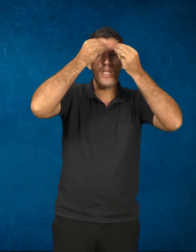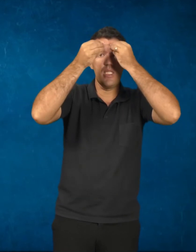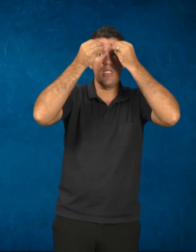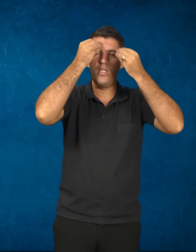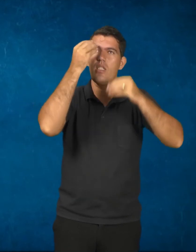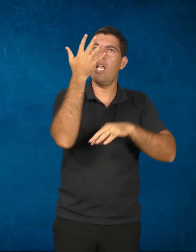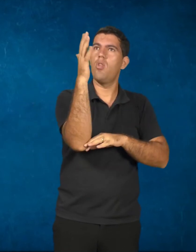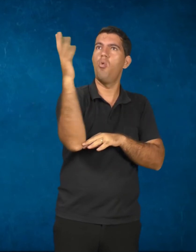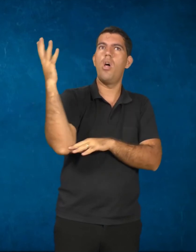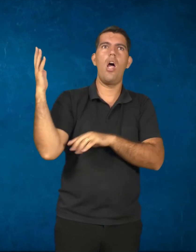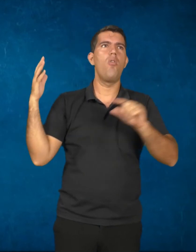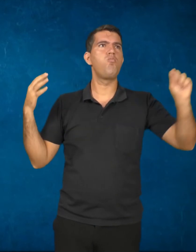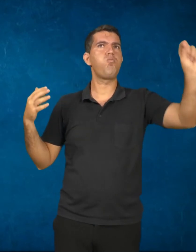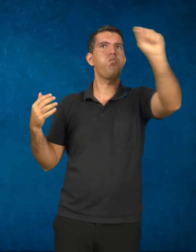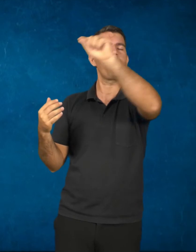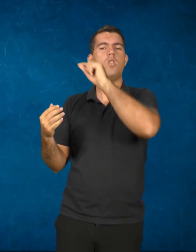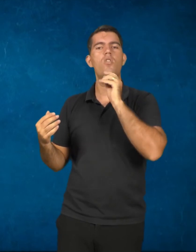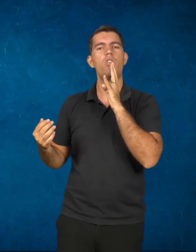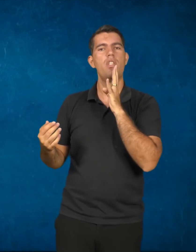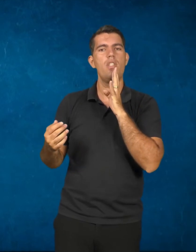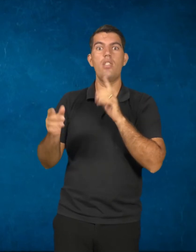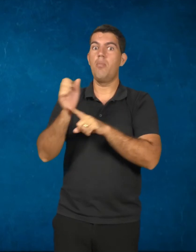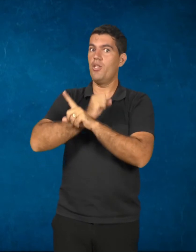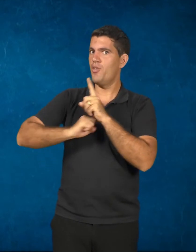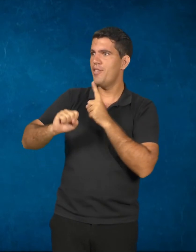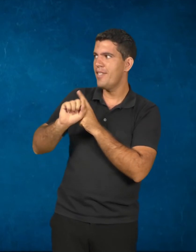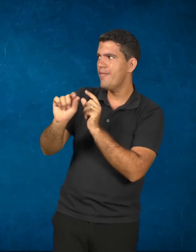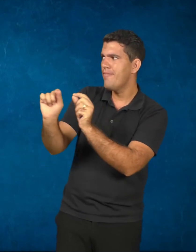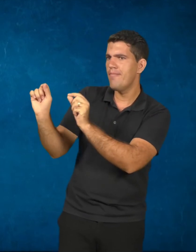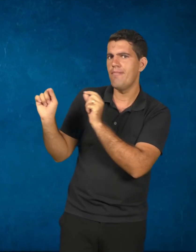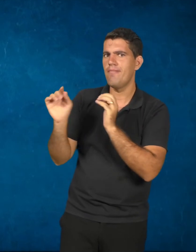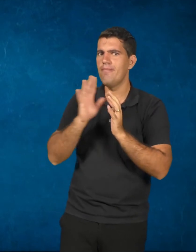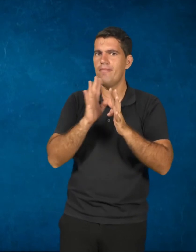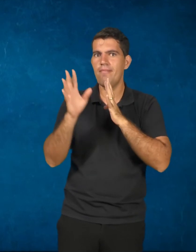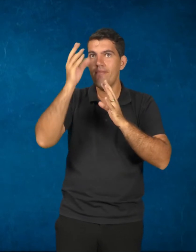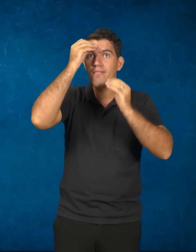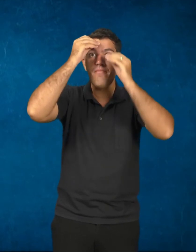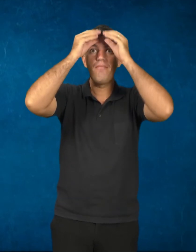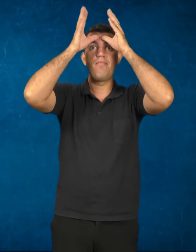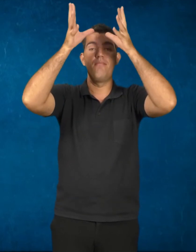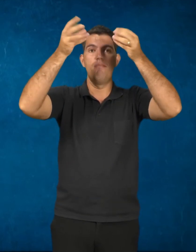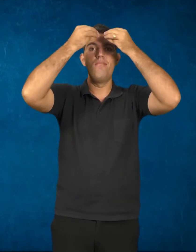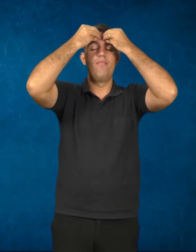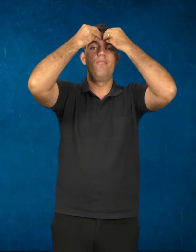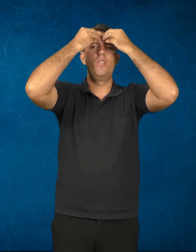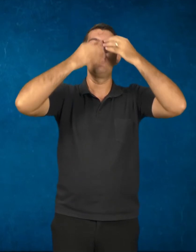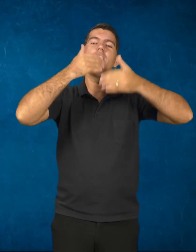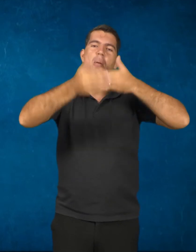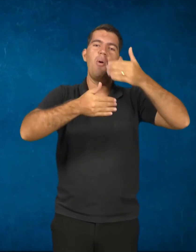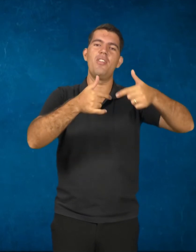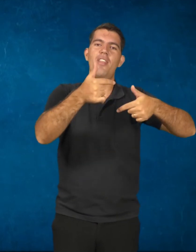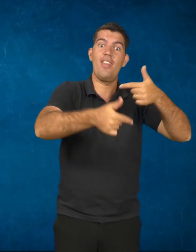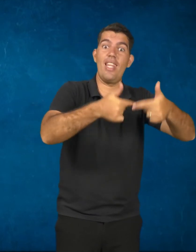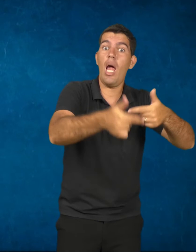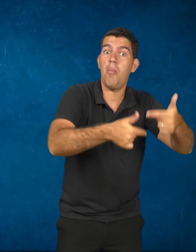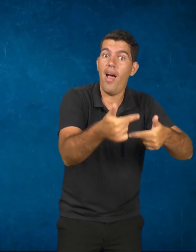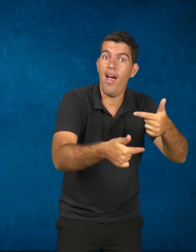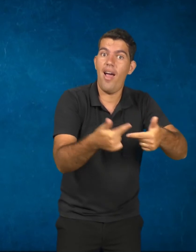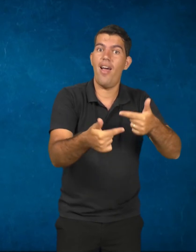e sociais e, então, o trabalho, ele se constitui